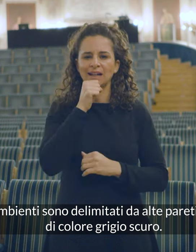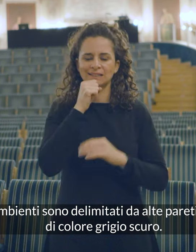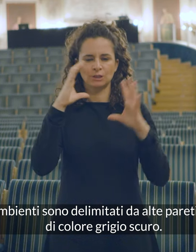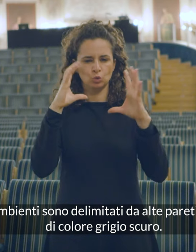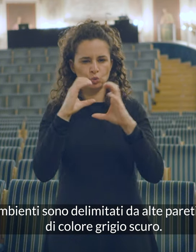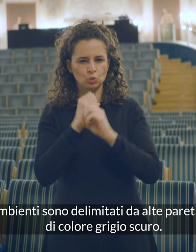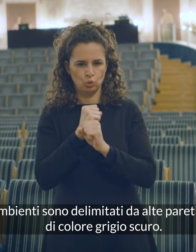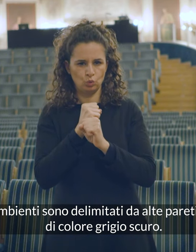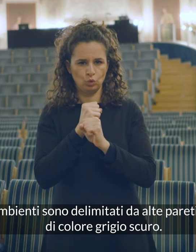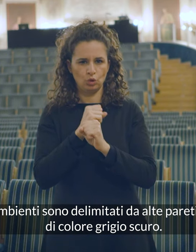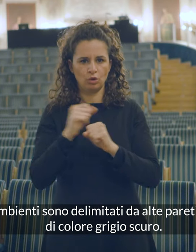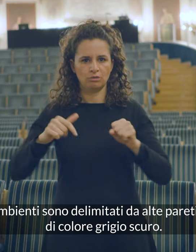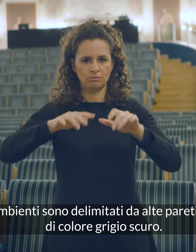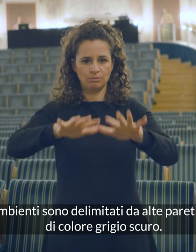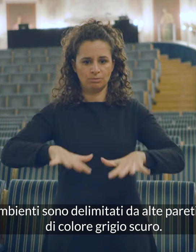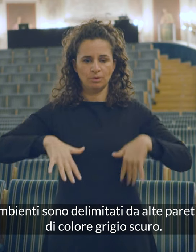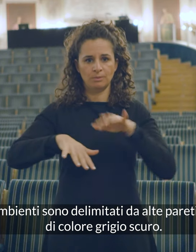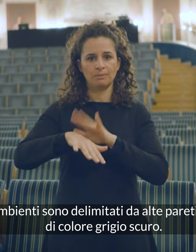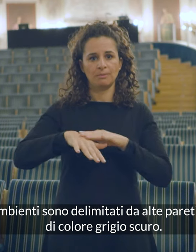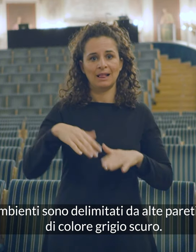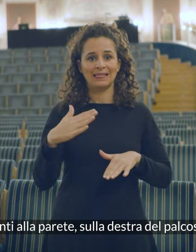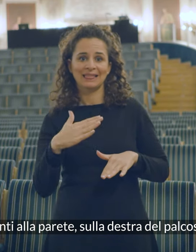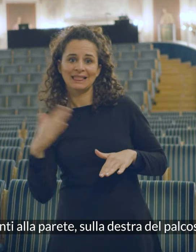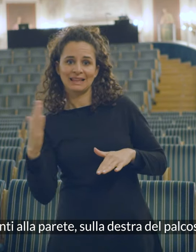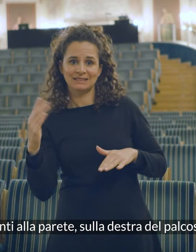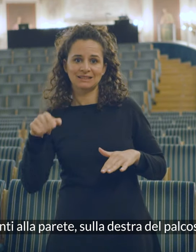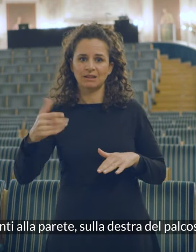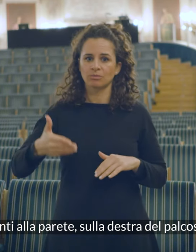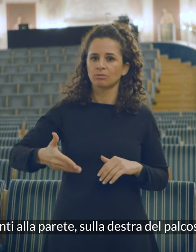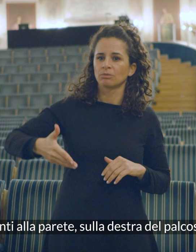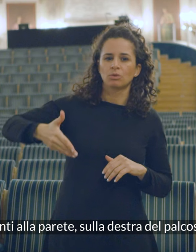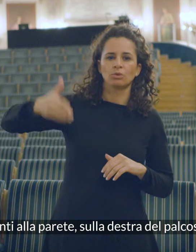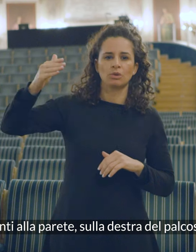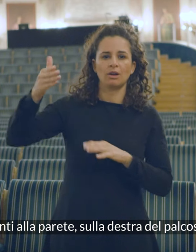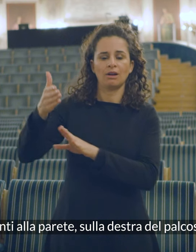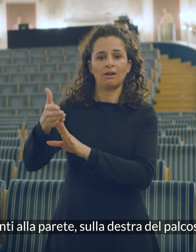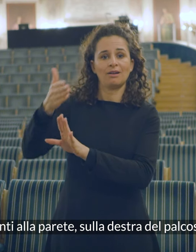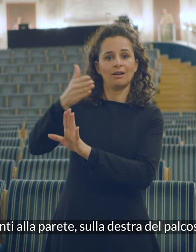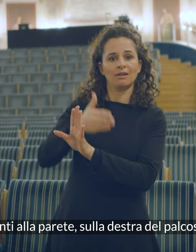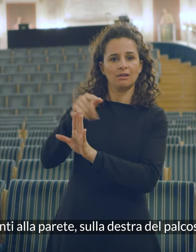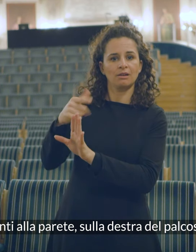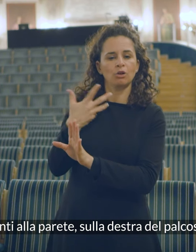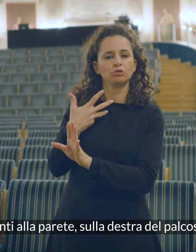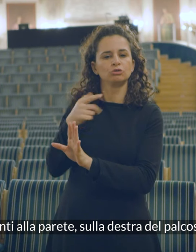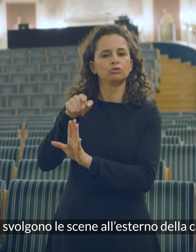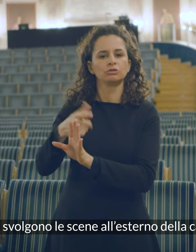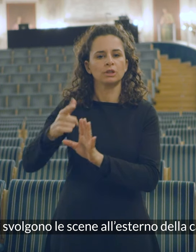alte pareti mobili di colore grigio scuro. Davanti alla parete, sulla destra del palcoscenico, si